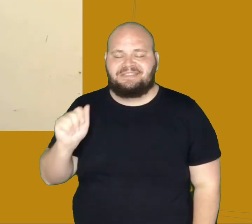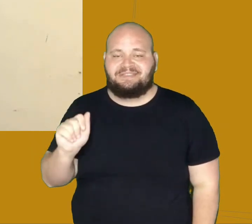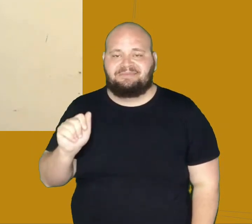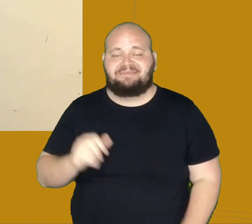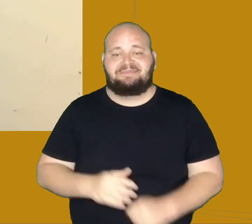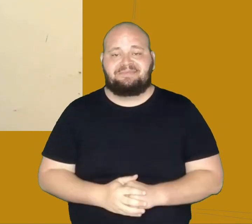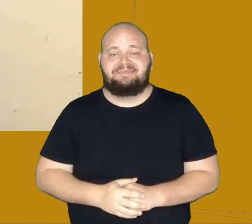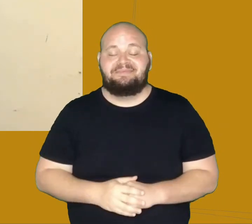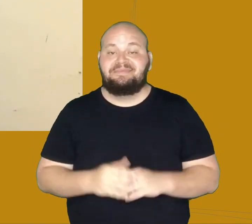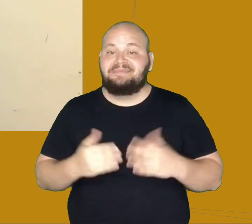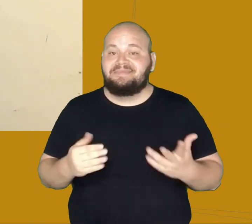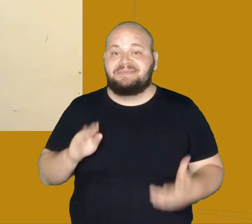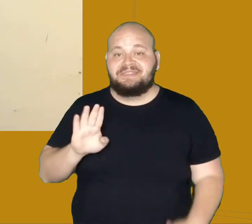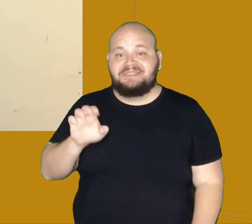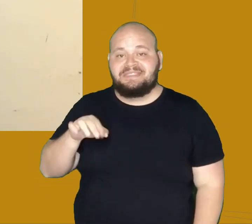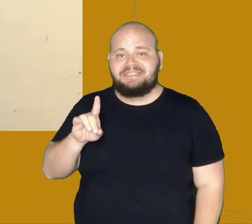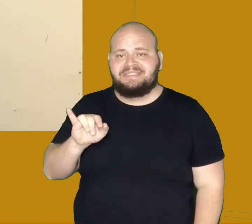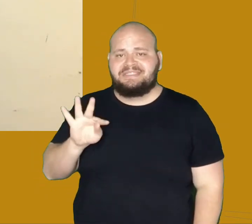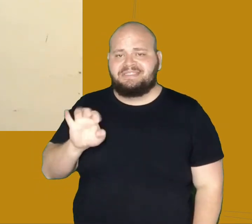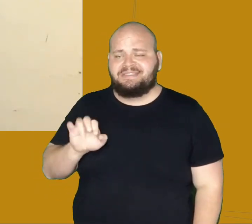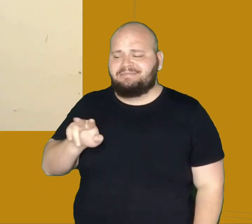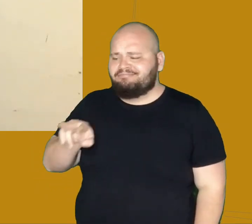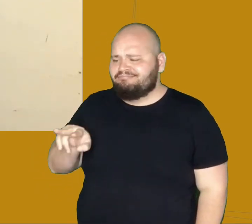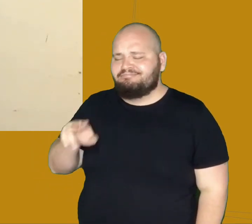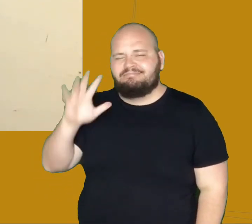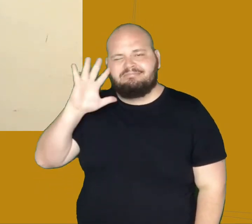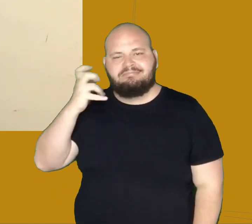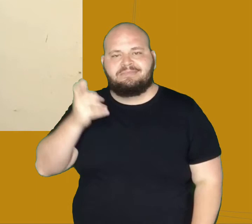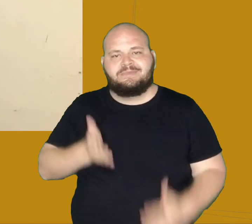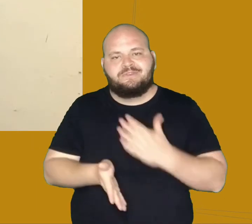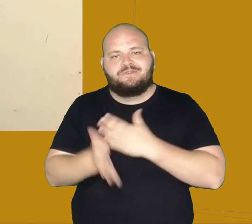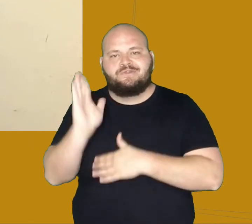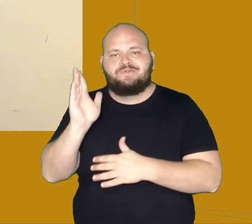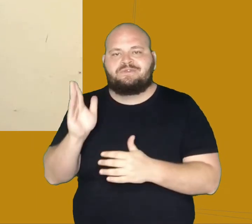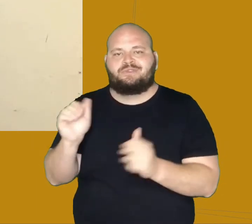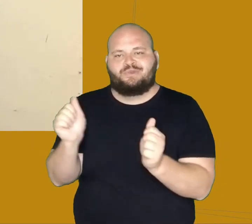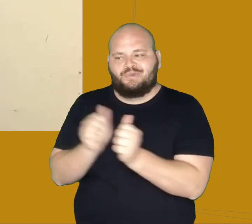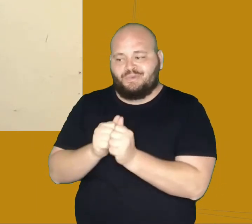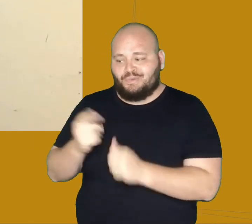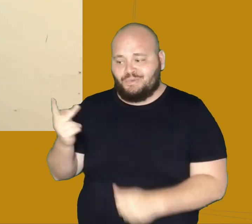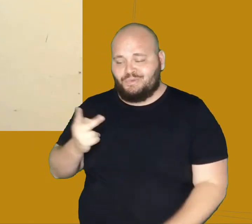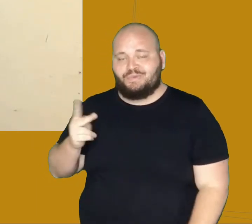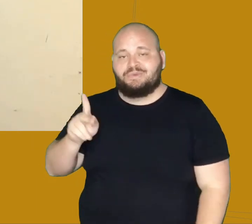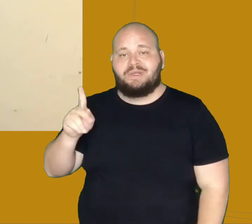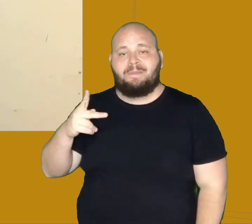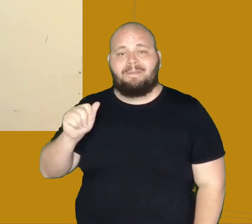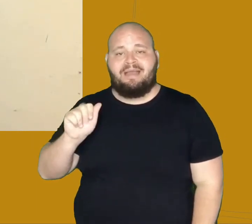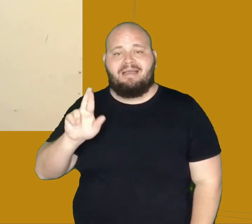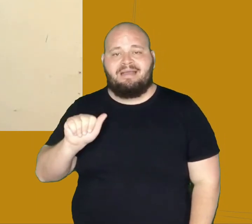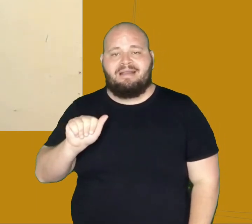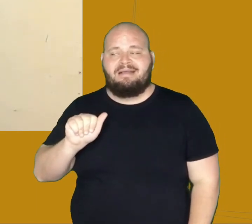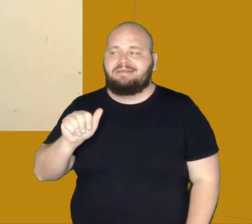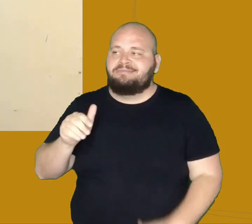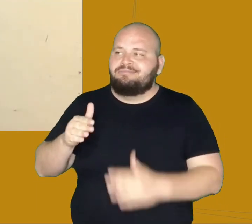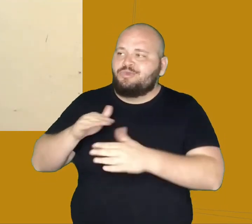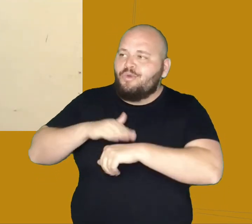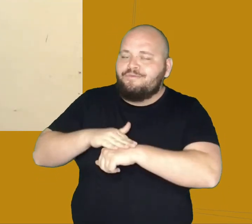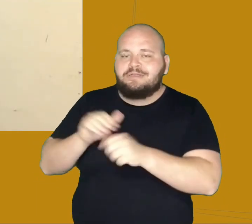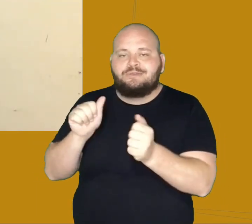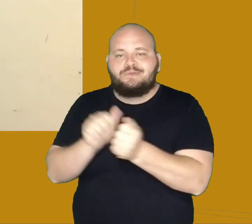casamento, Dona Benedita decide ir ao Pará junto com Eulália para enfrentar o marido, em um impulso de coragem, o qual